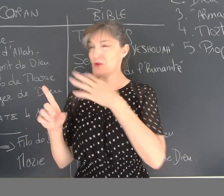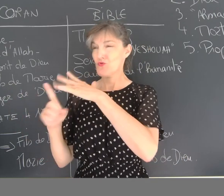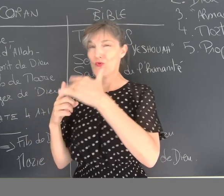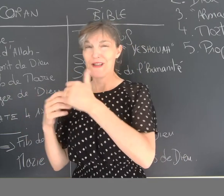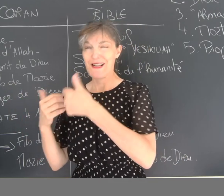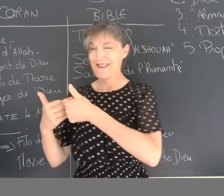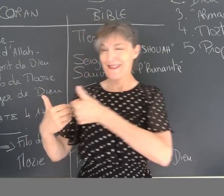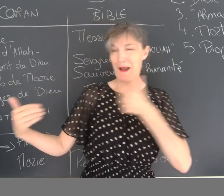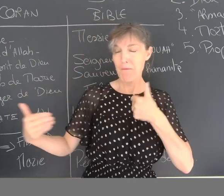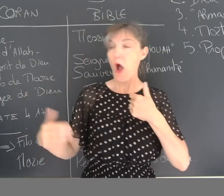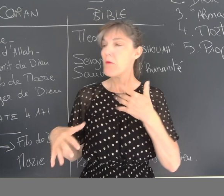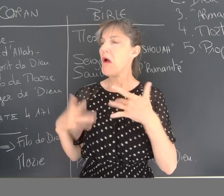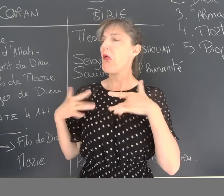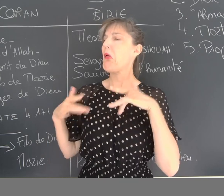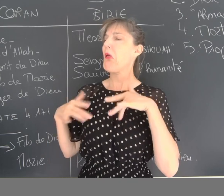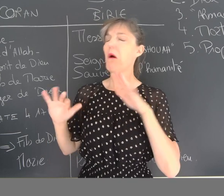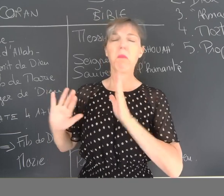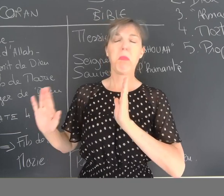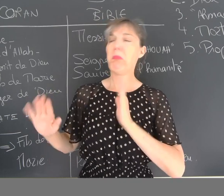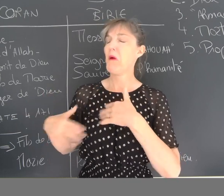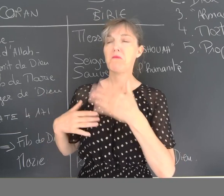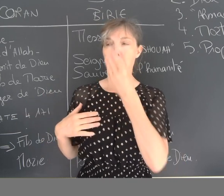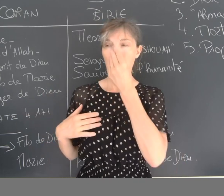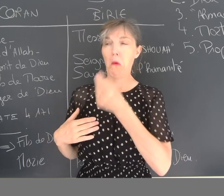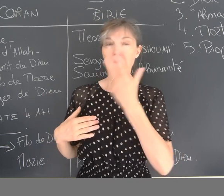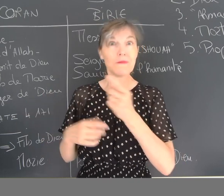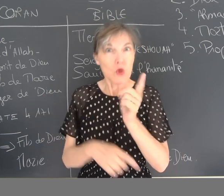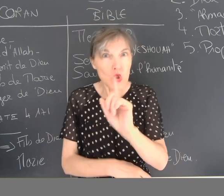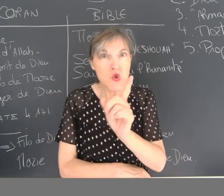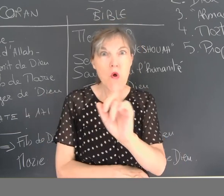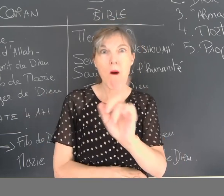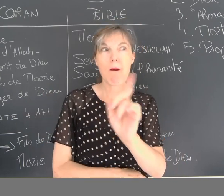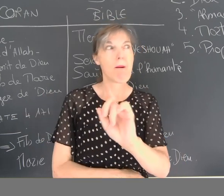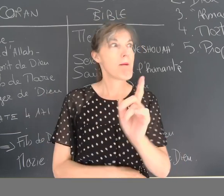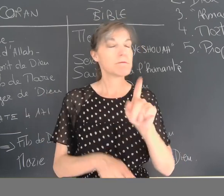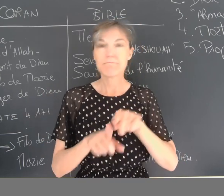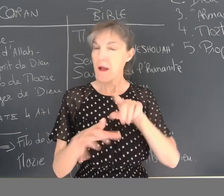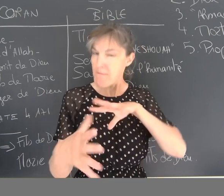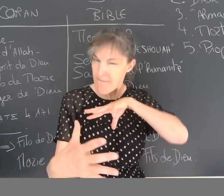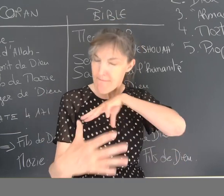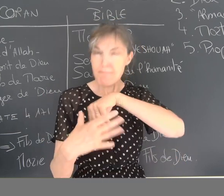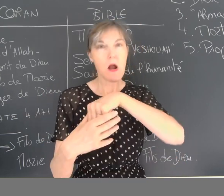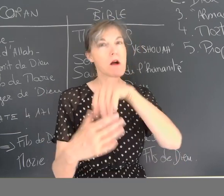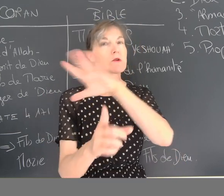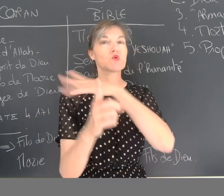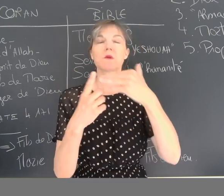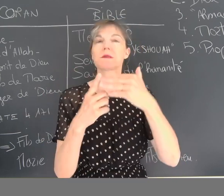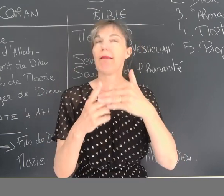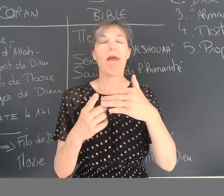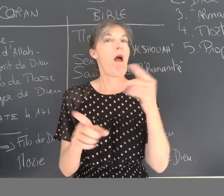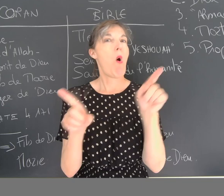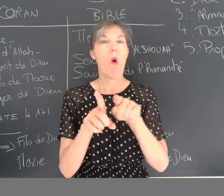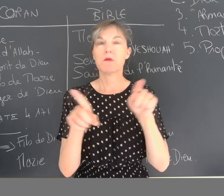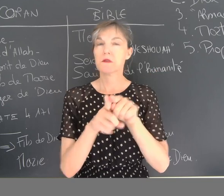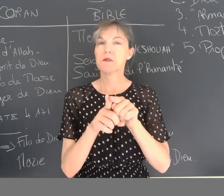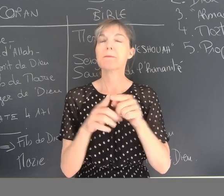Un chrétien, face à la société, ne peut pas se dire « ça m'est égal, je ne suis pas concerné ». Il fait partie